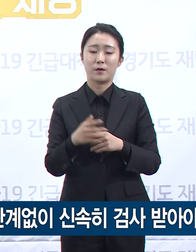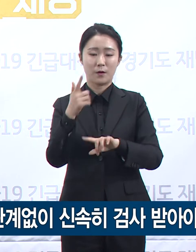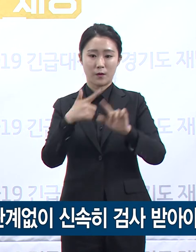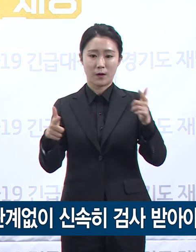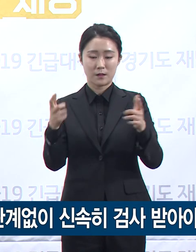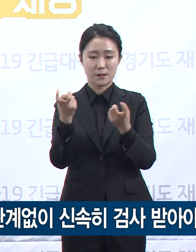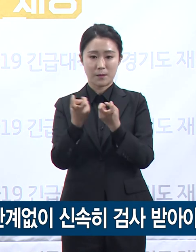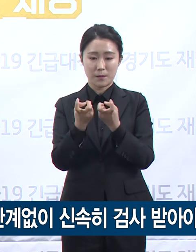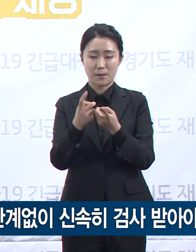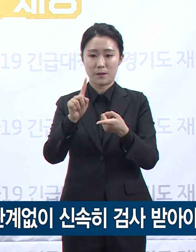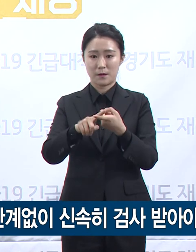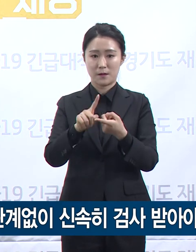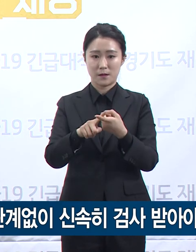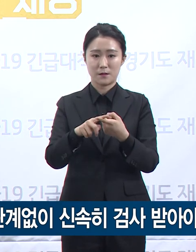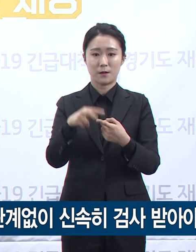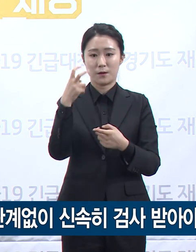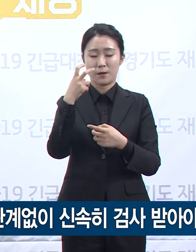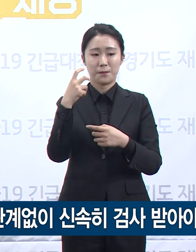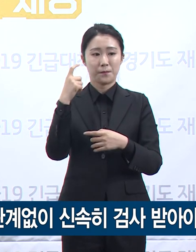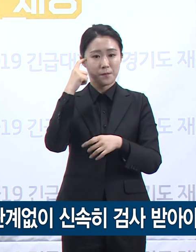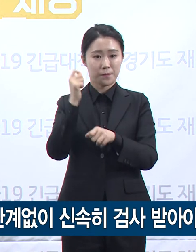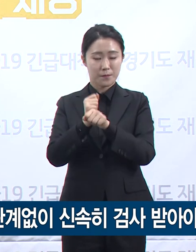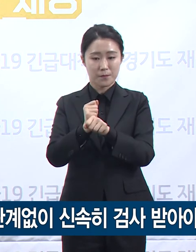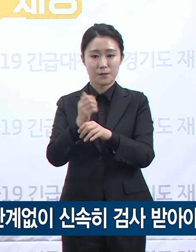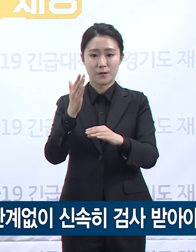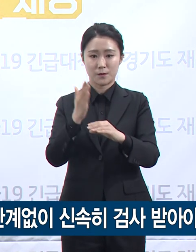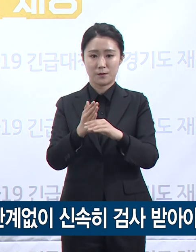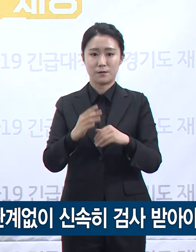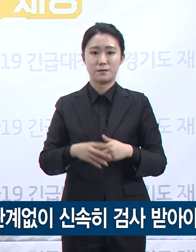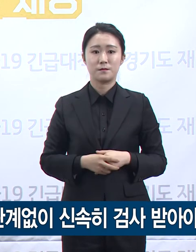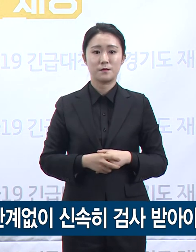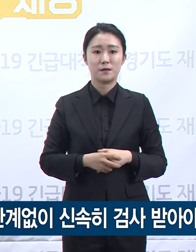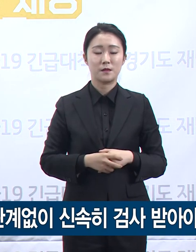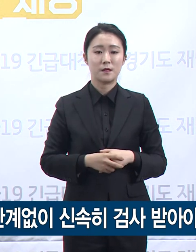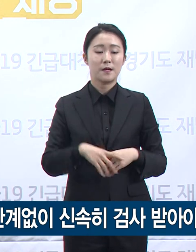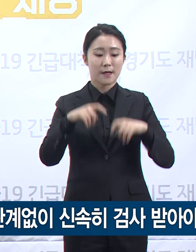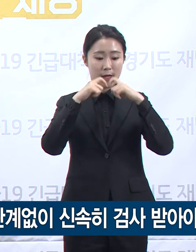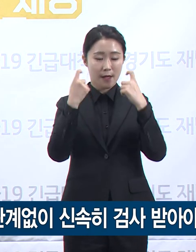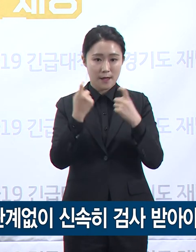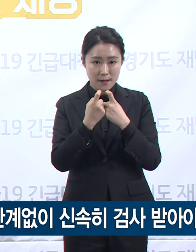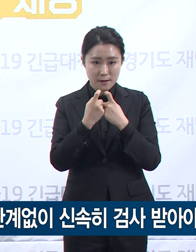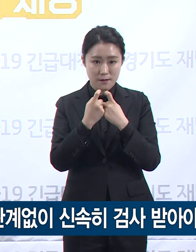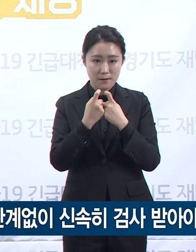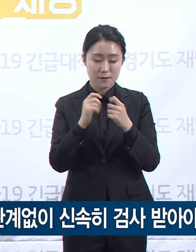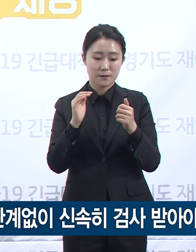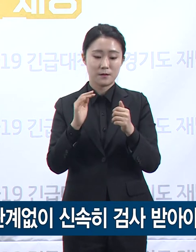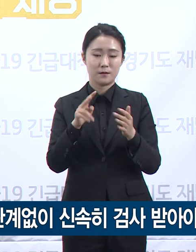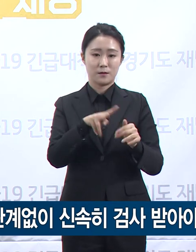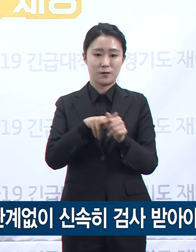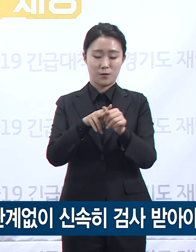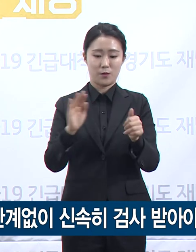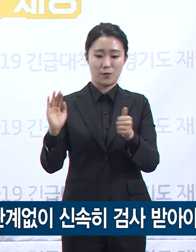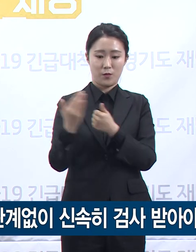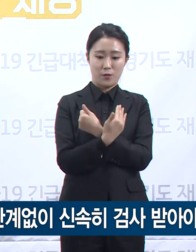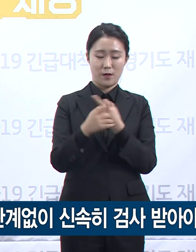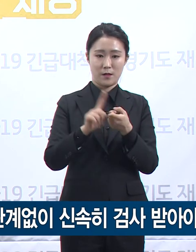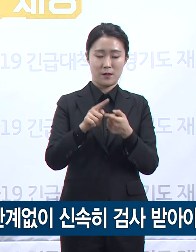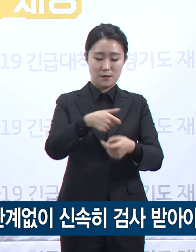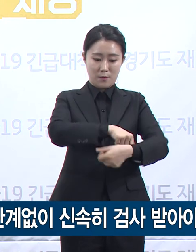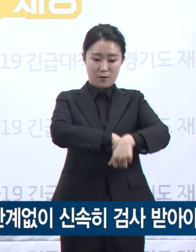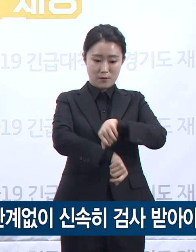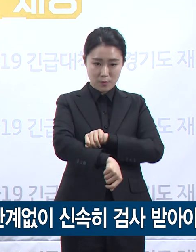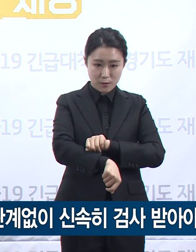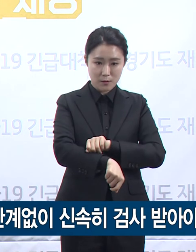불가능하지 않습니다. 많은 경우 개인의 인권을 적극적으로 보호하는 정책을 취할 때 그것을 기반으로 사회 전반의